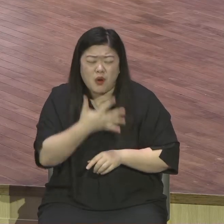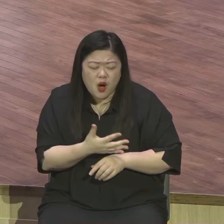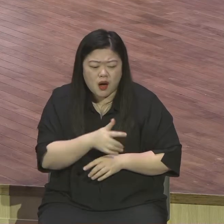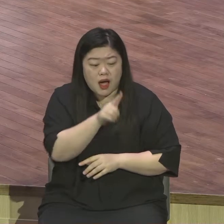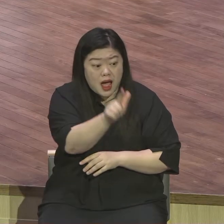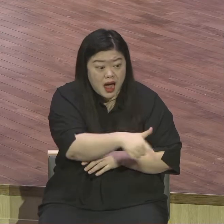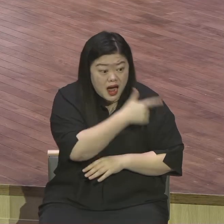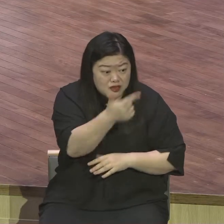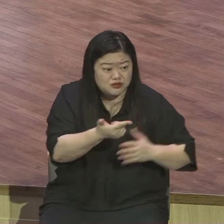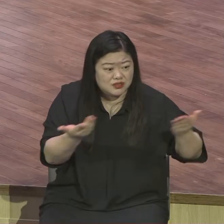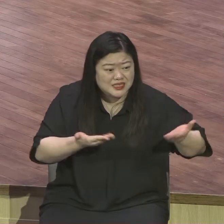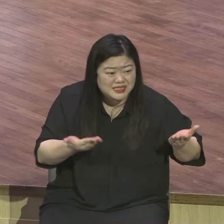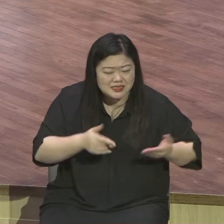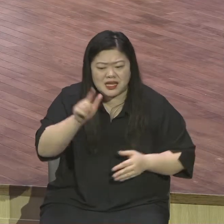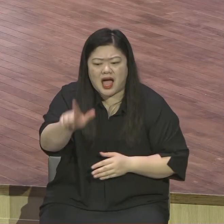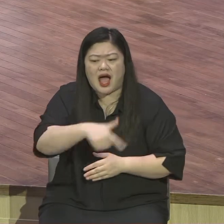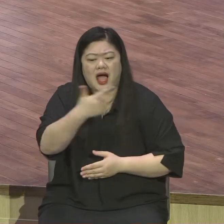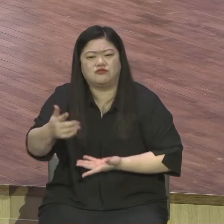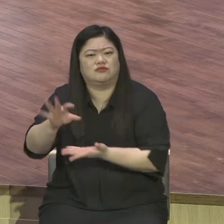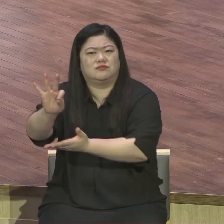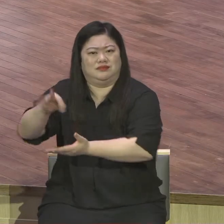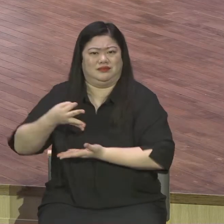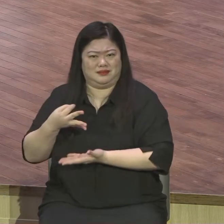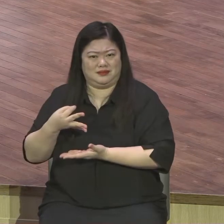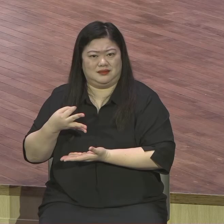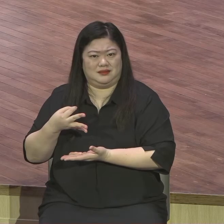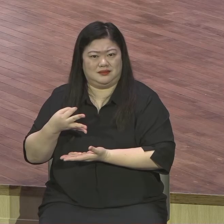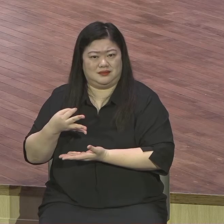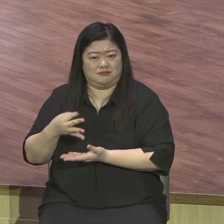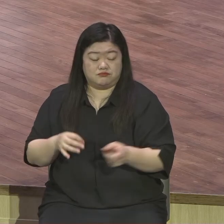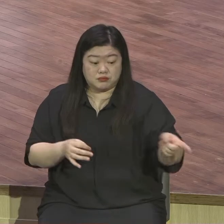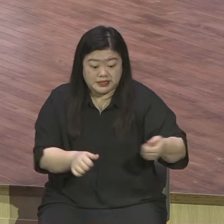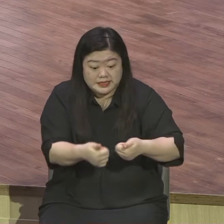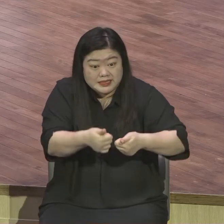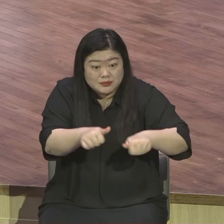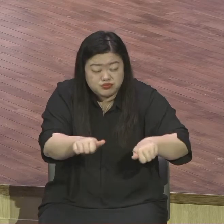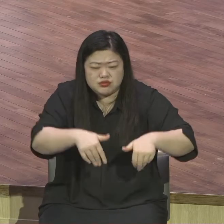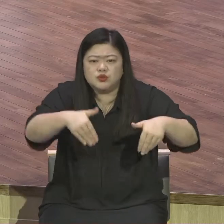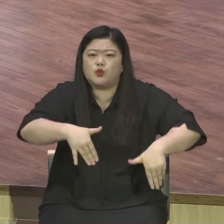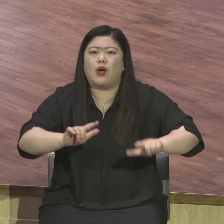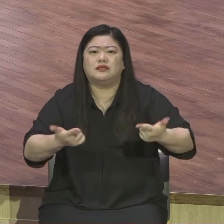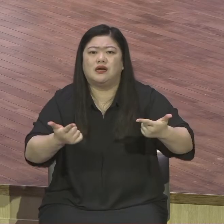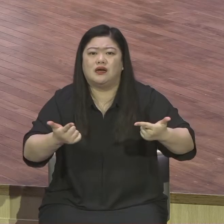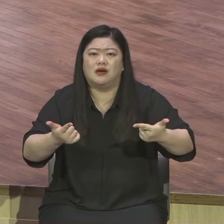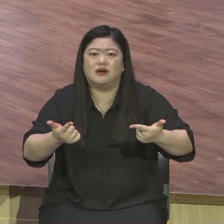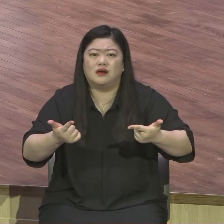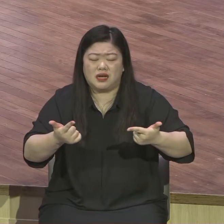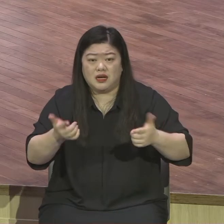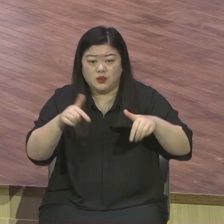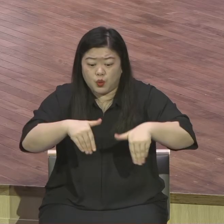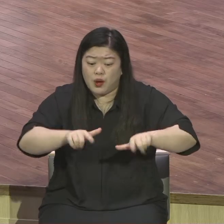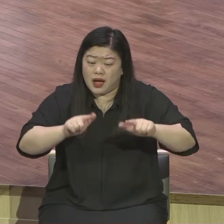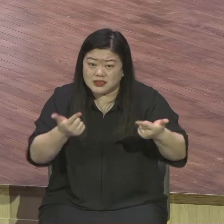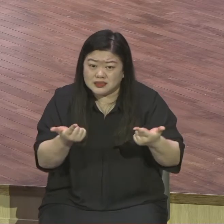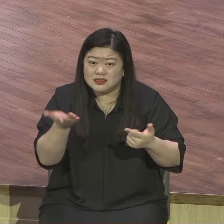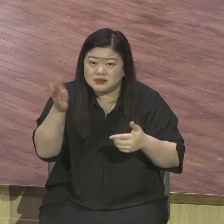이들은 신분상으로는 자윤이지만 실제로 당시 노예보다